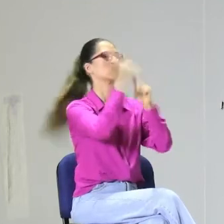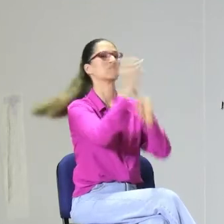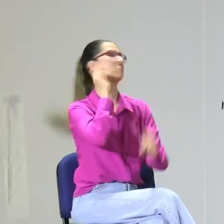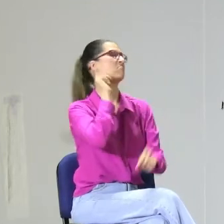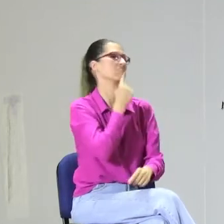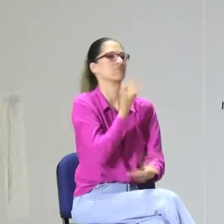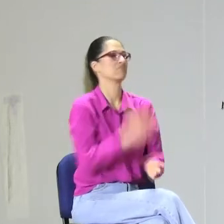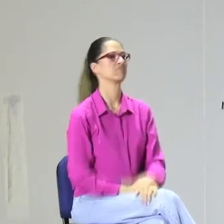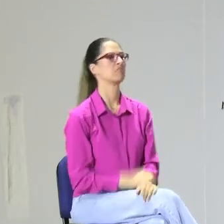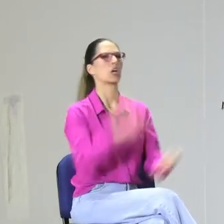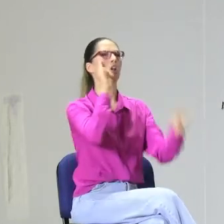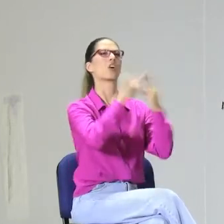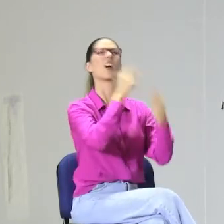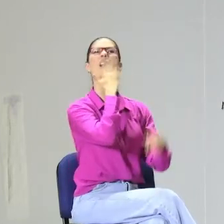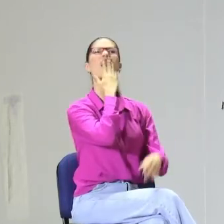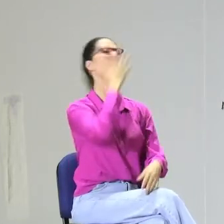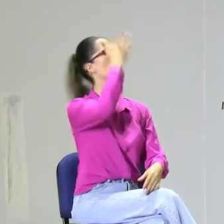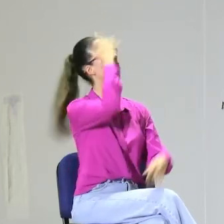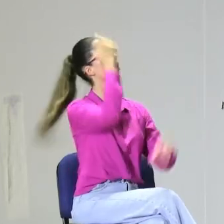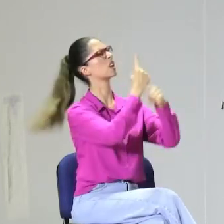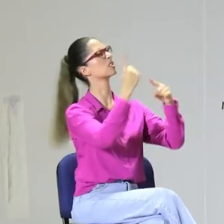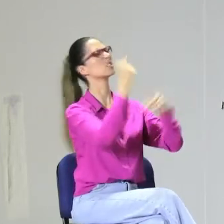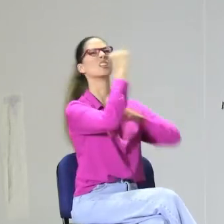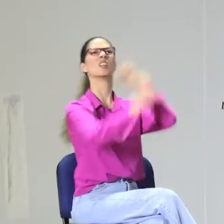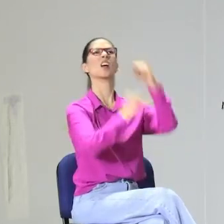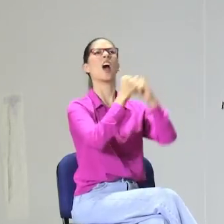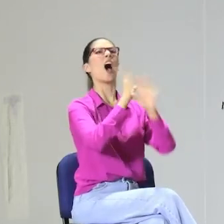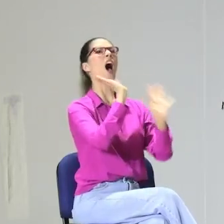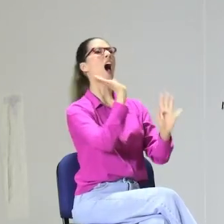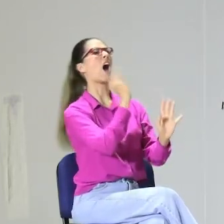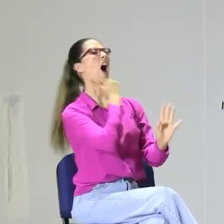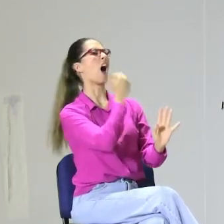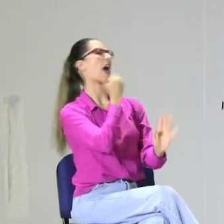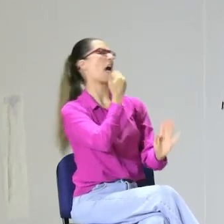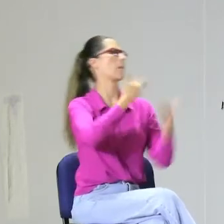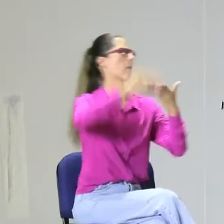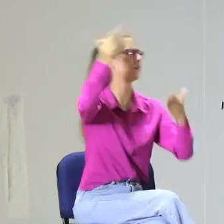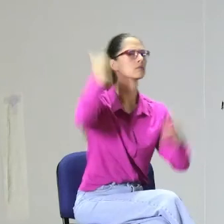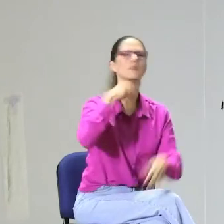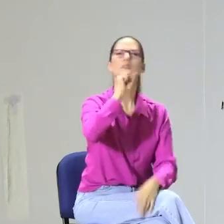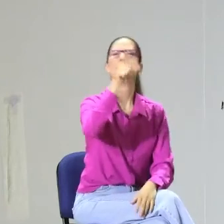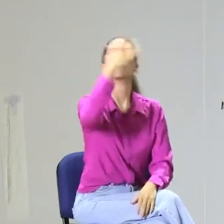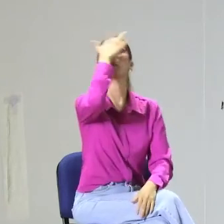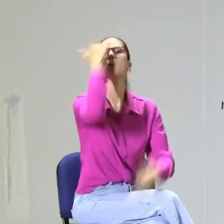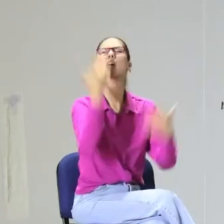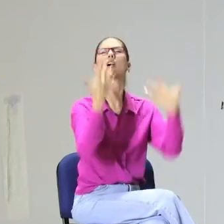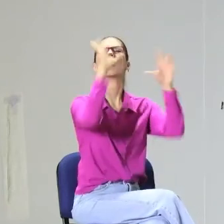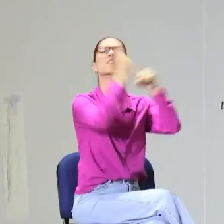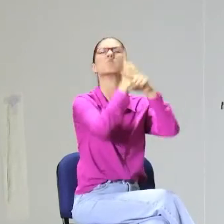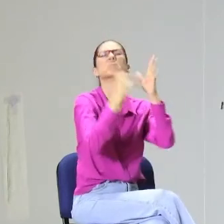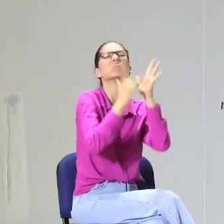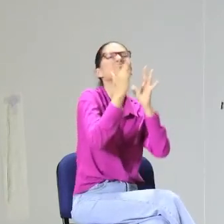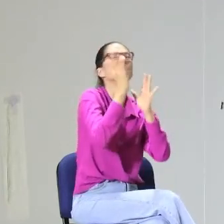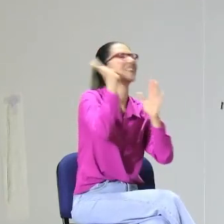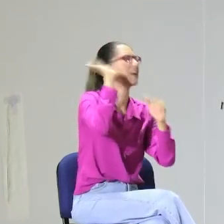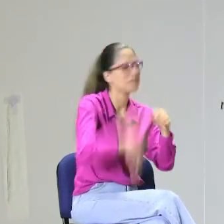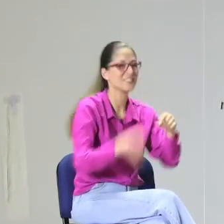no conocemos el marco legal, no sabemos qué es cultura sorda, no sabemos por qué estamos en una semana de celebración,